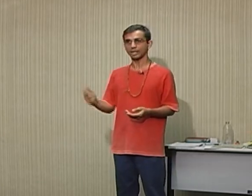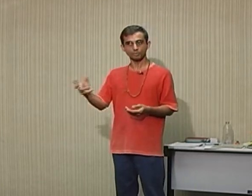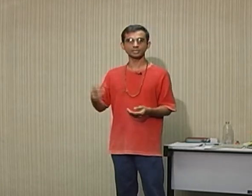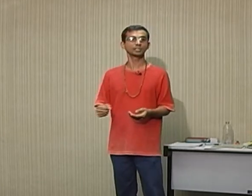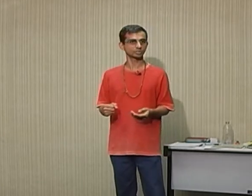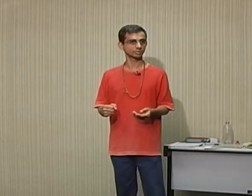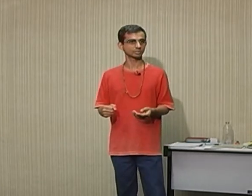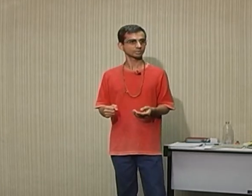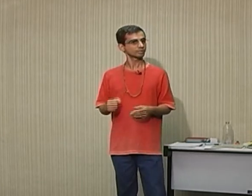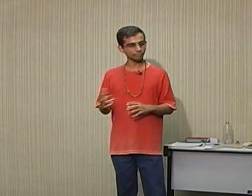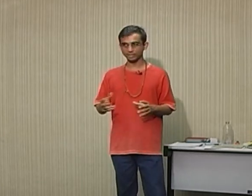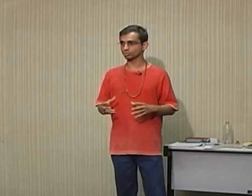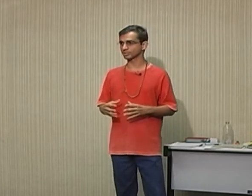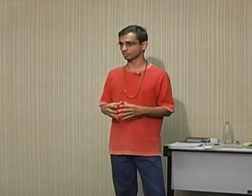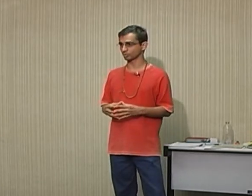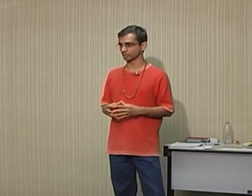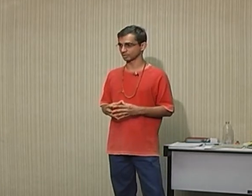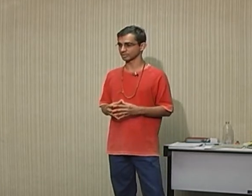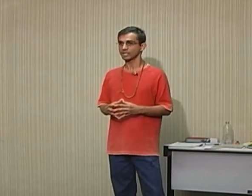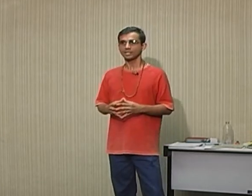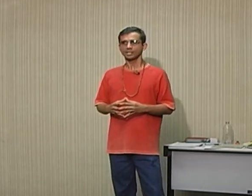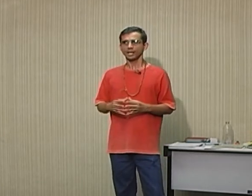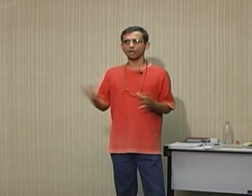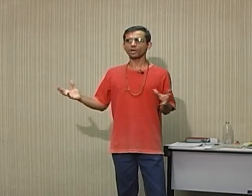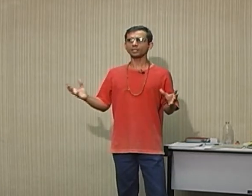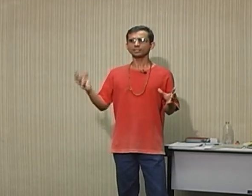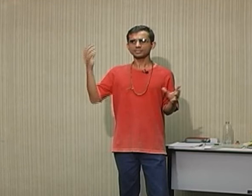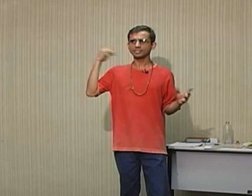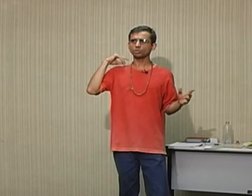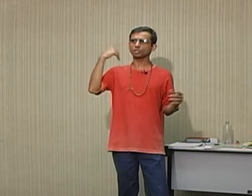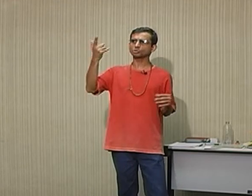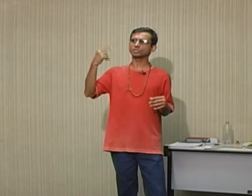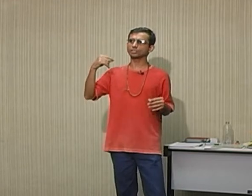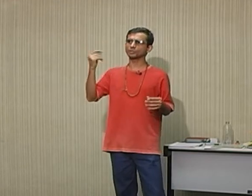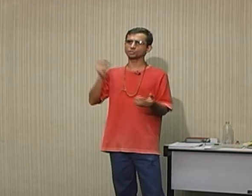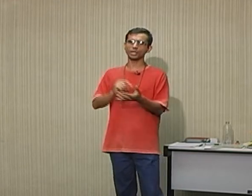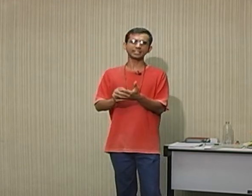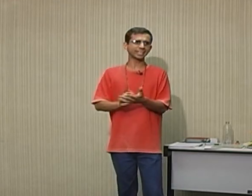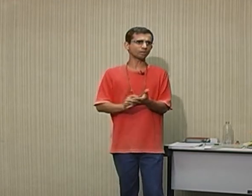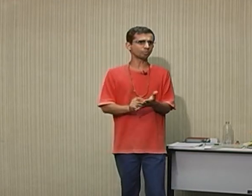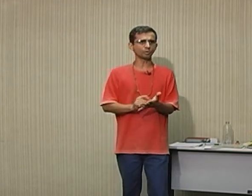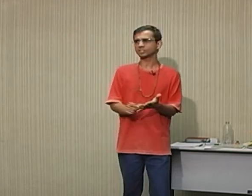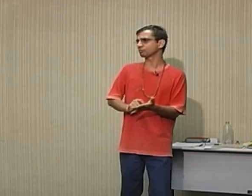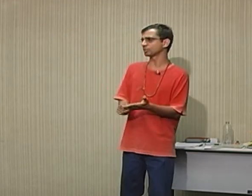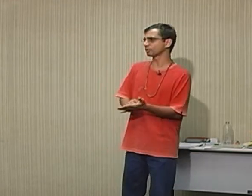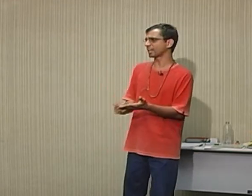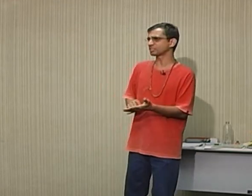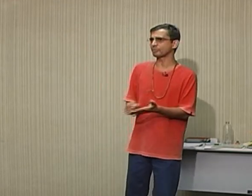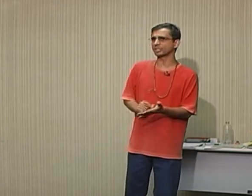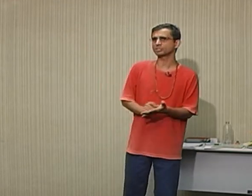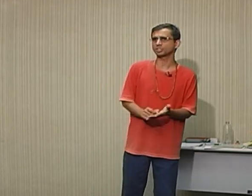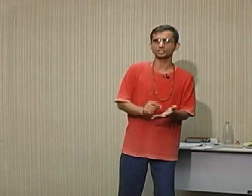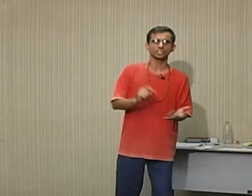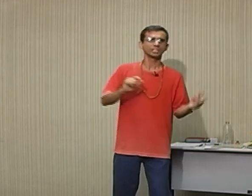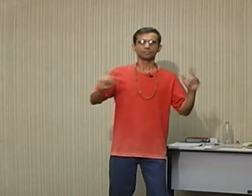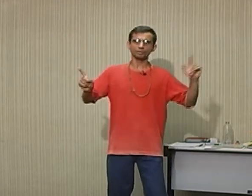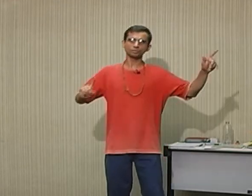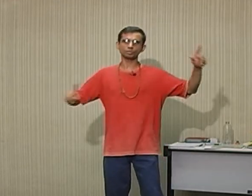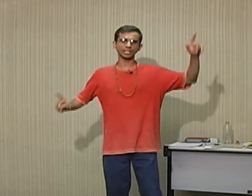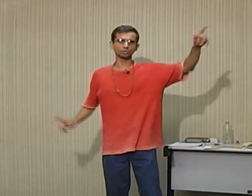importante. Várias coisas são importantes. Agora, se eu estou escutando uma história e quero... Poxa vida, eu quero saber o seguinte. Vêm os contadores